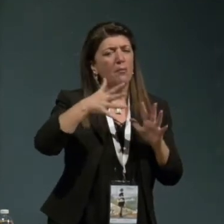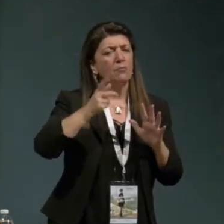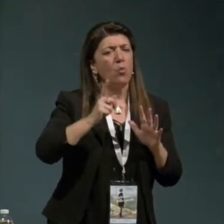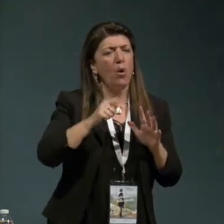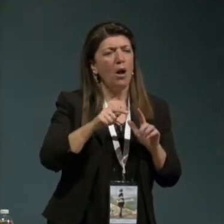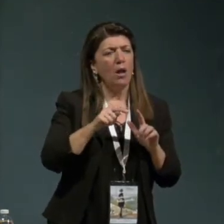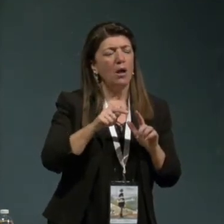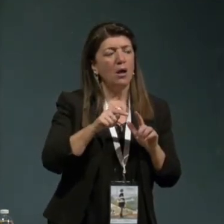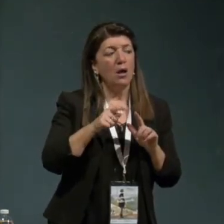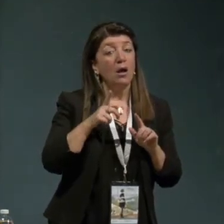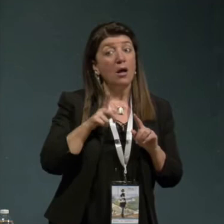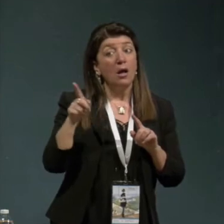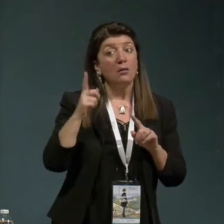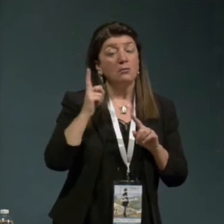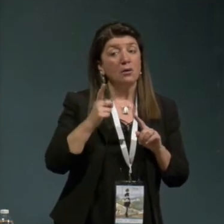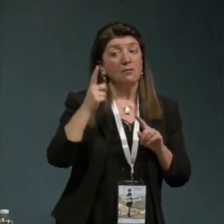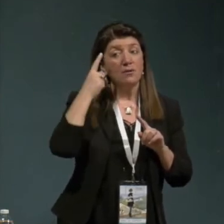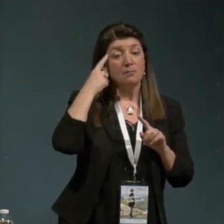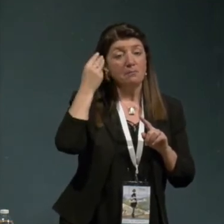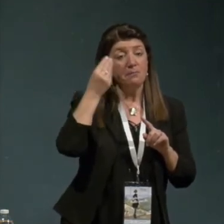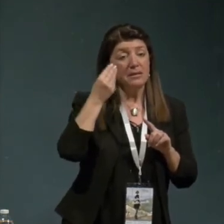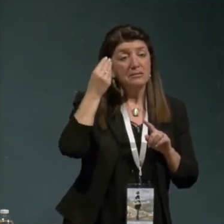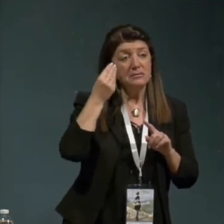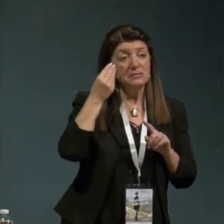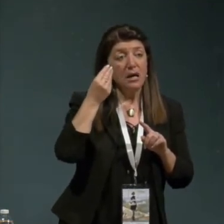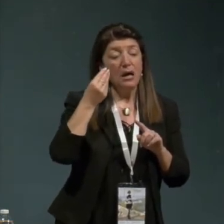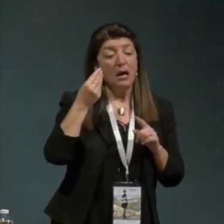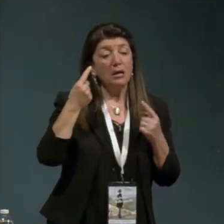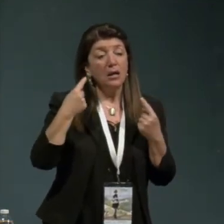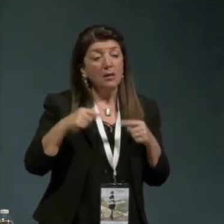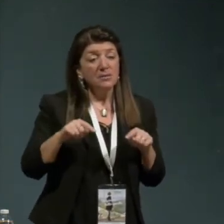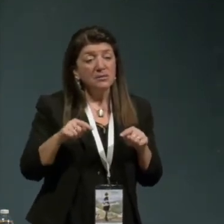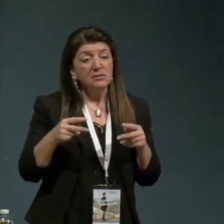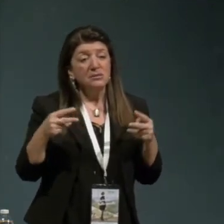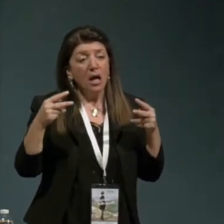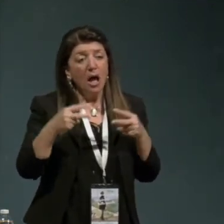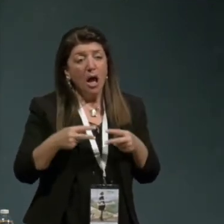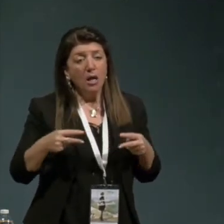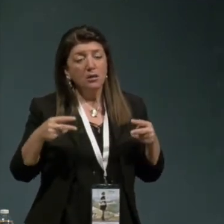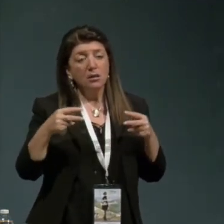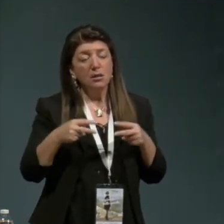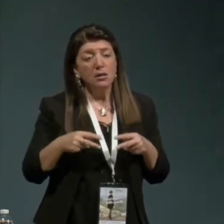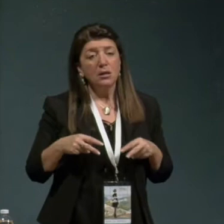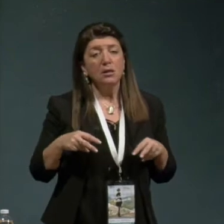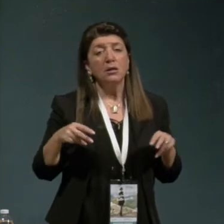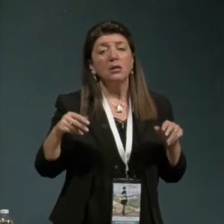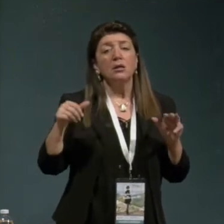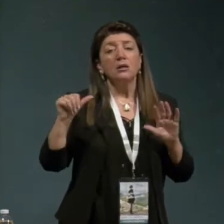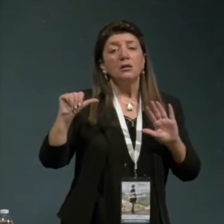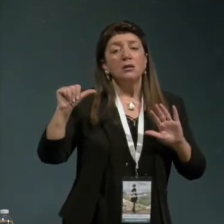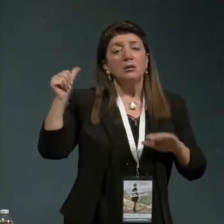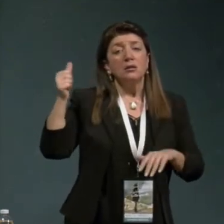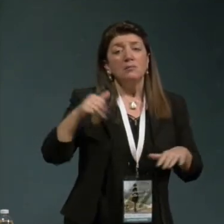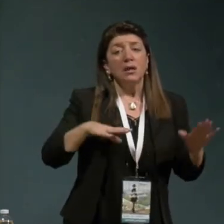deve pensare che in questi anni 60 dove si diceva